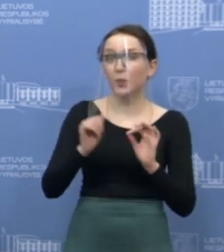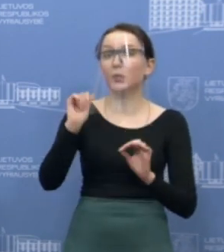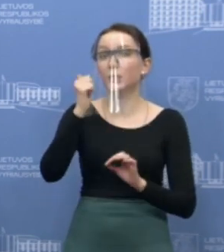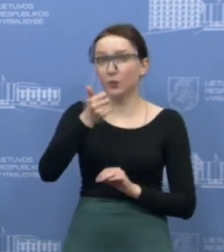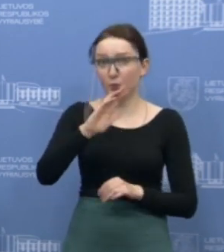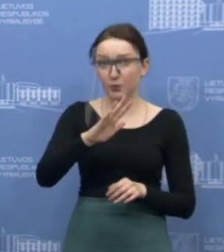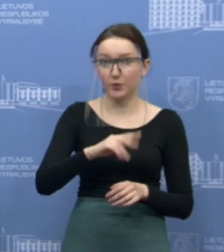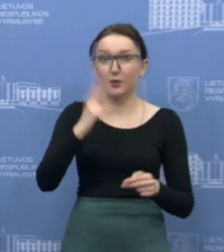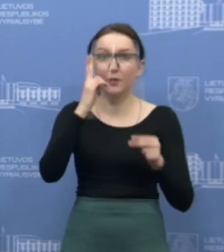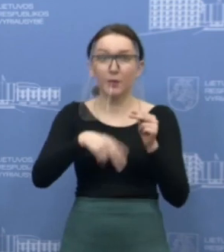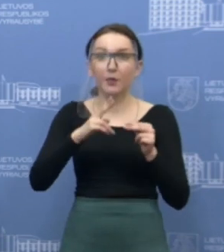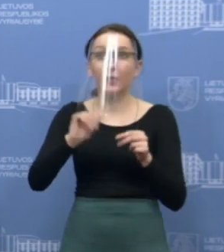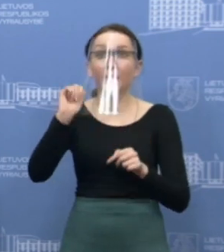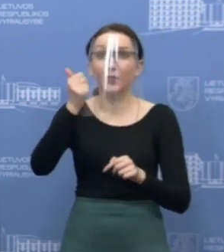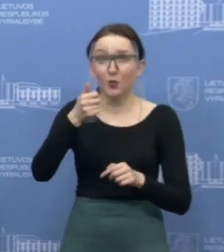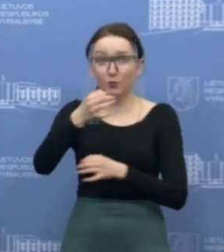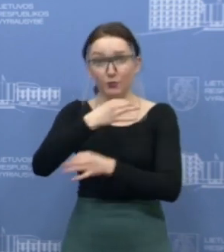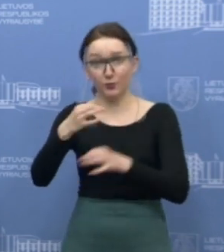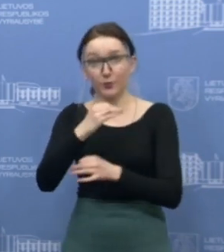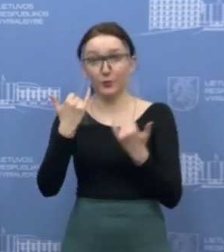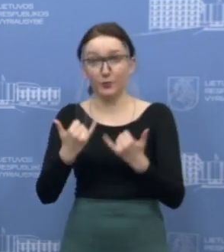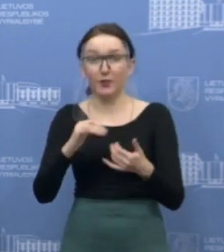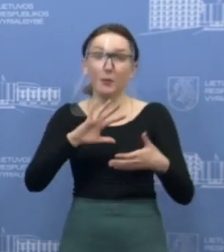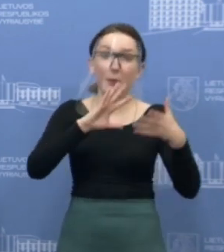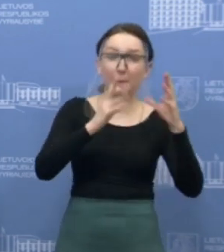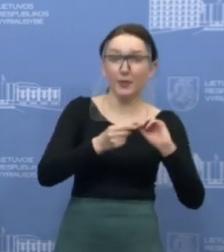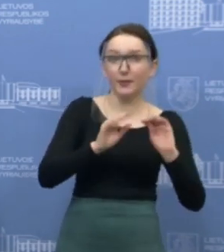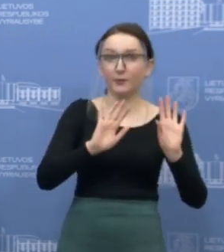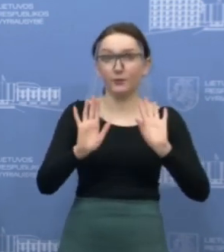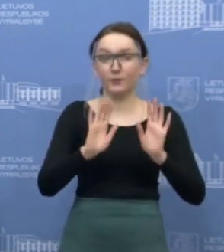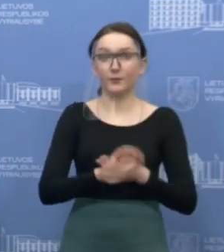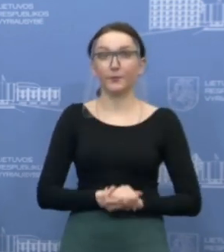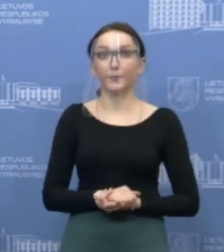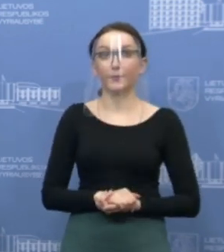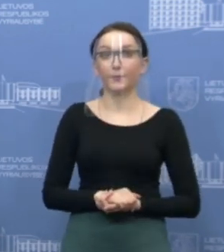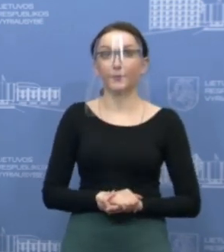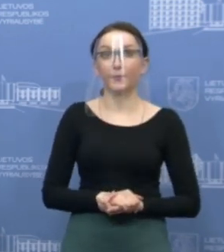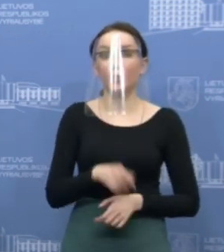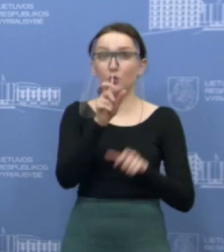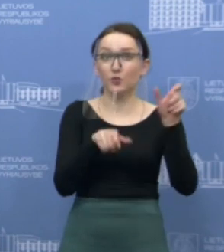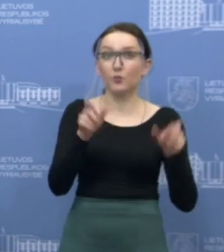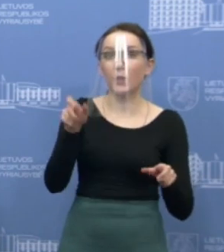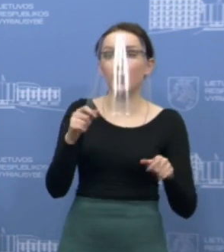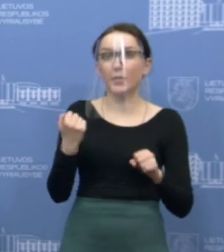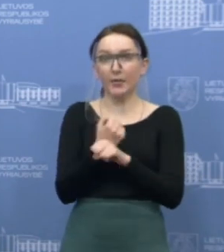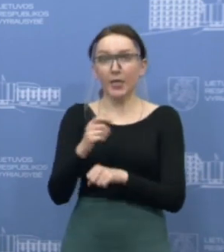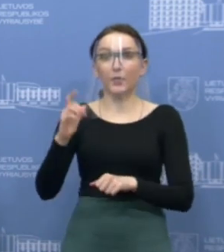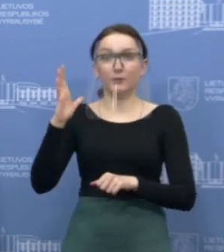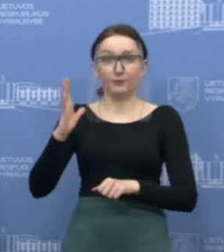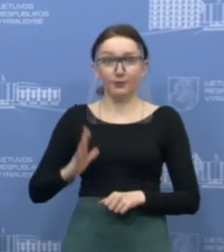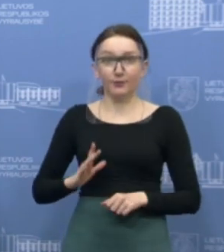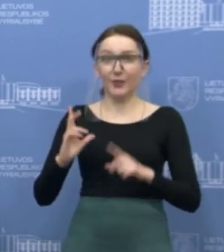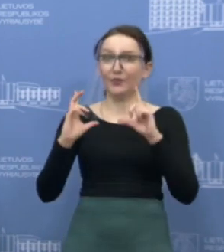rytoj, nes vėlgi sprendimai bus priimami rytoj. Dabar mes turime bendrą principą, kad iš tikrųjų žmonės turėtų susilaikyti nuo